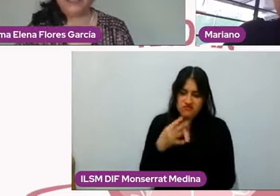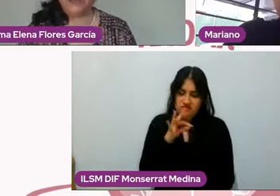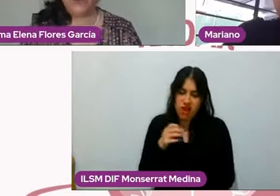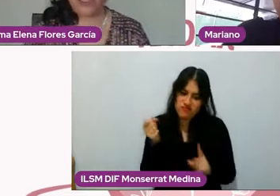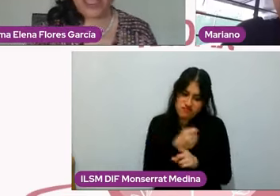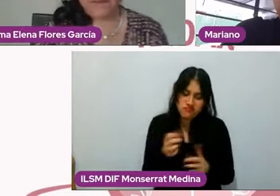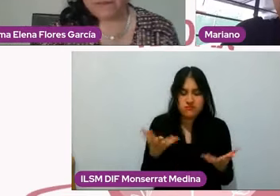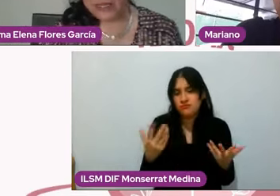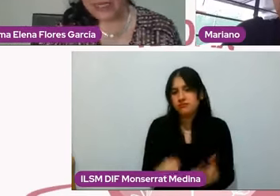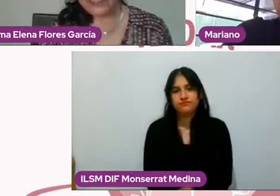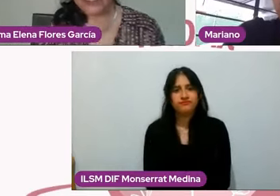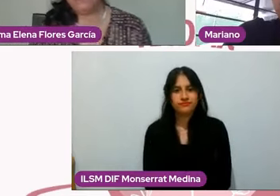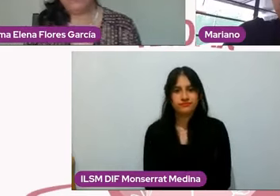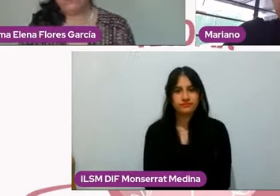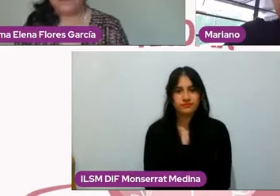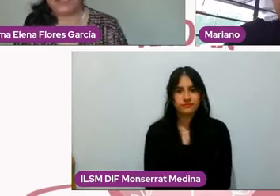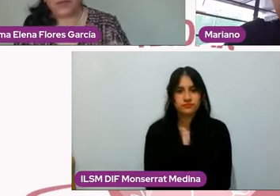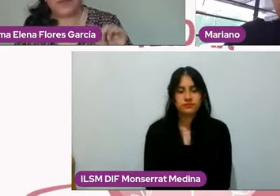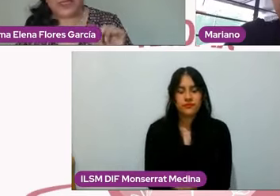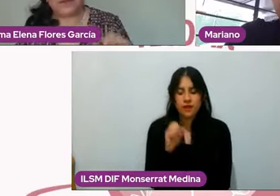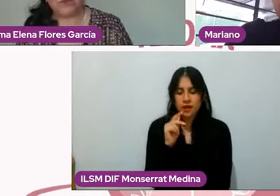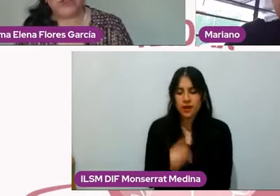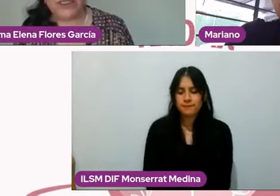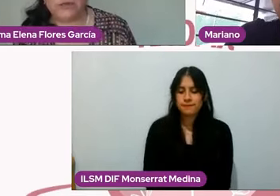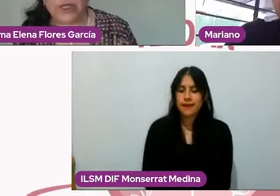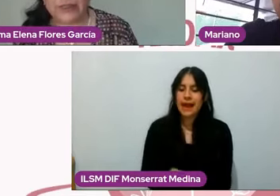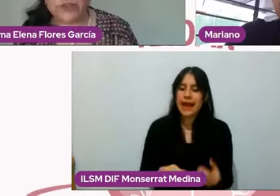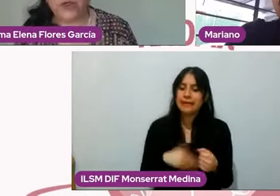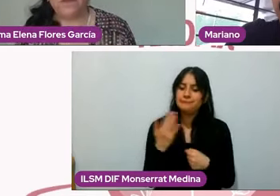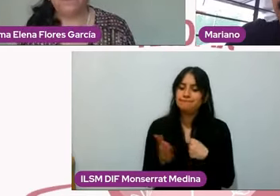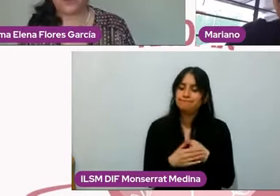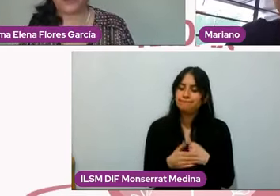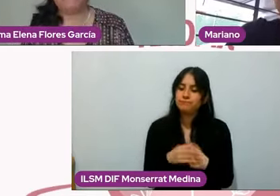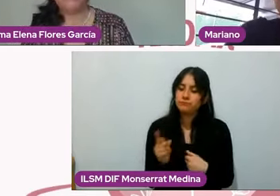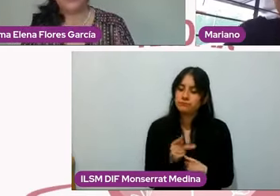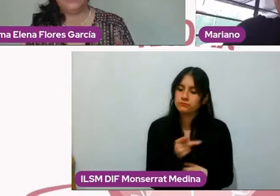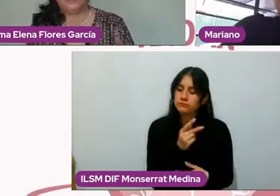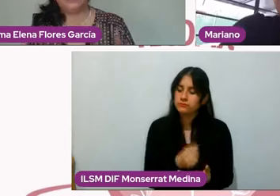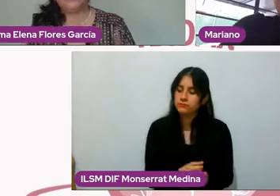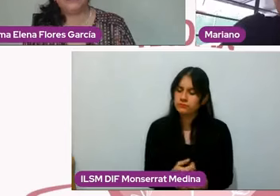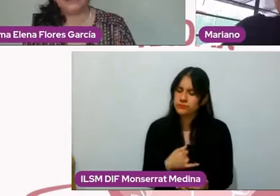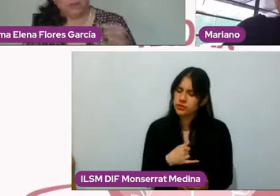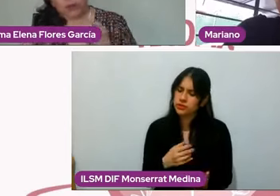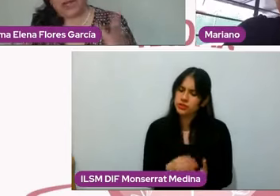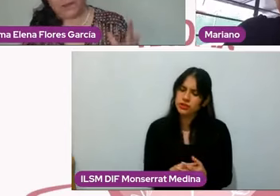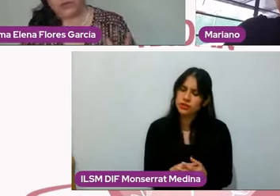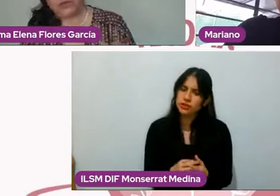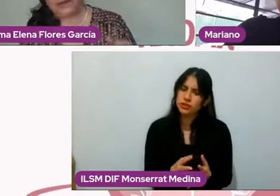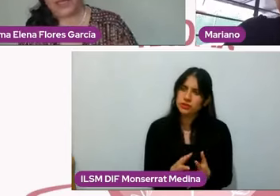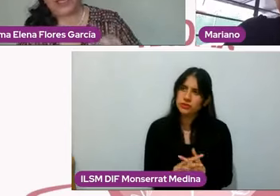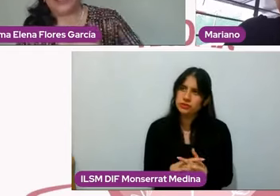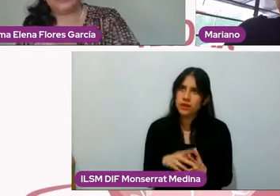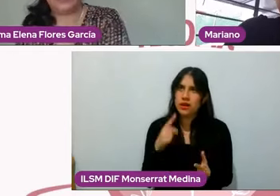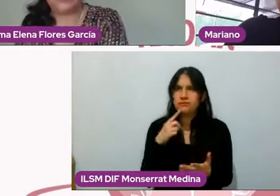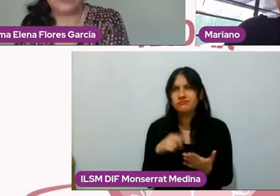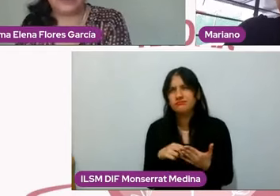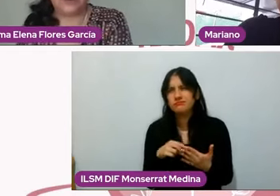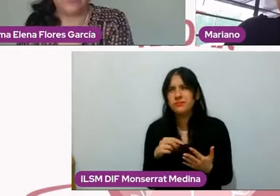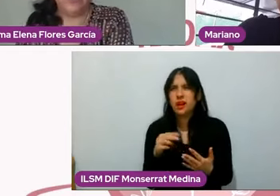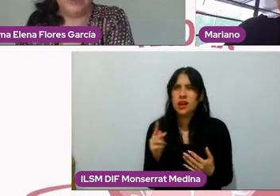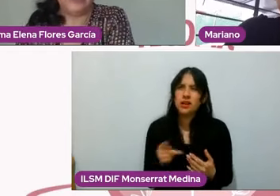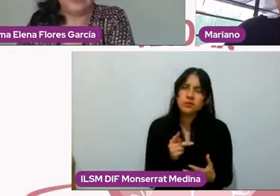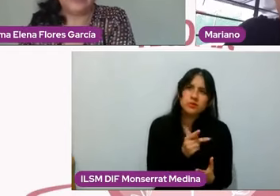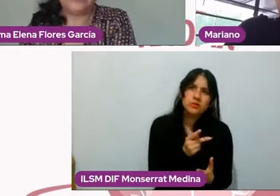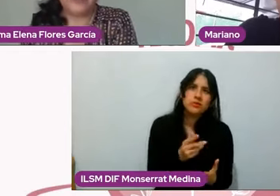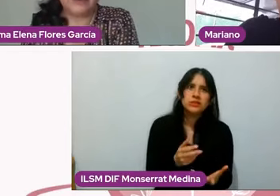Tremendo. La siguiente pregunta, Mariano, me llama muchísimo la atención porque existe, bueno, la pregunta va en este